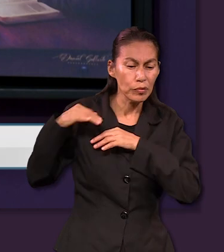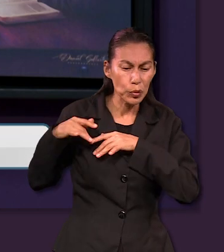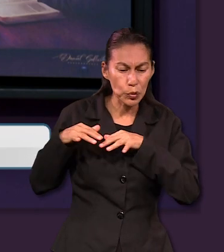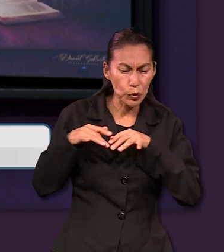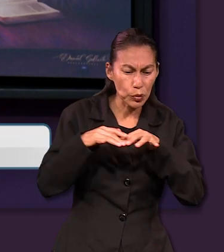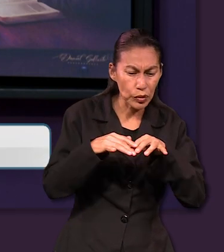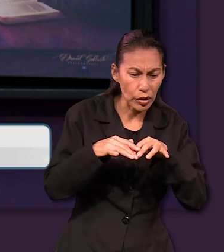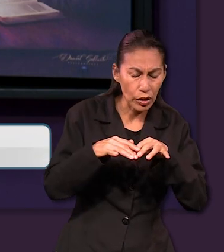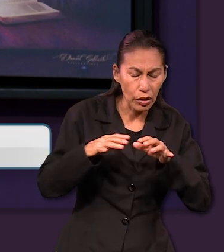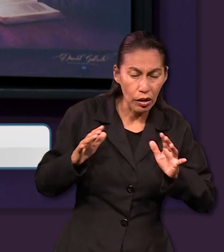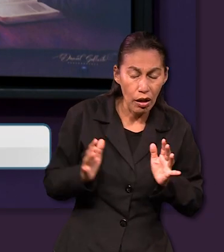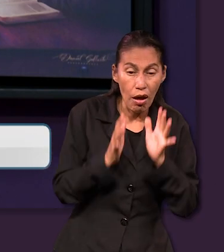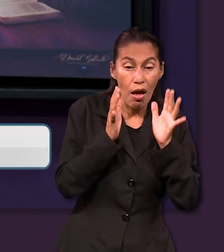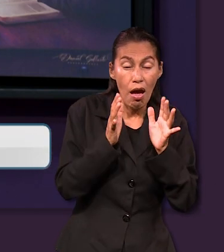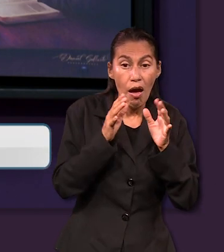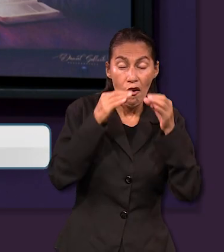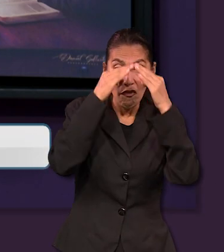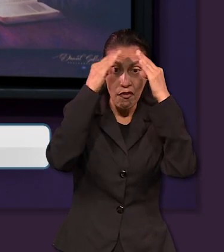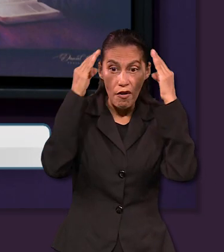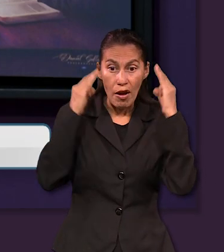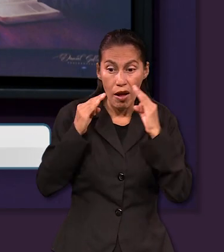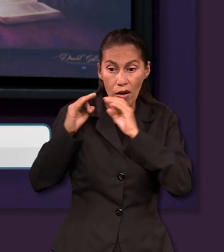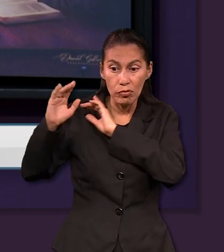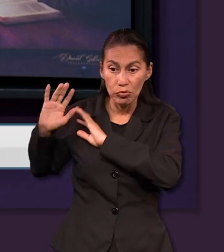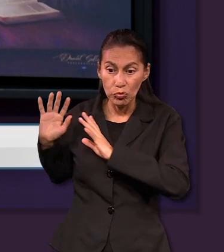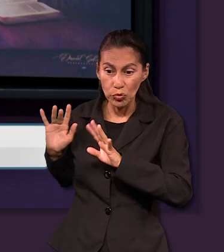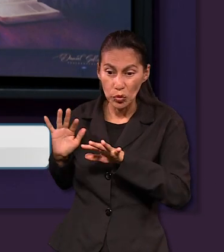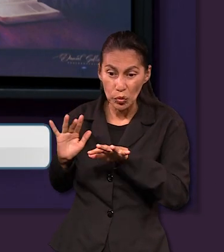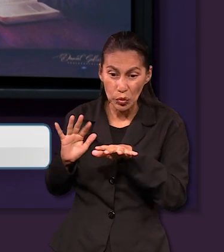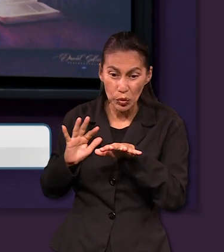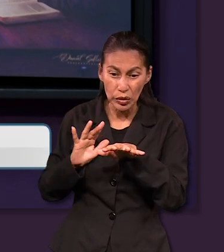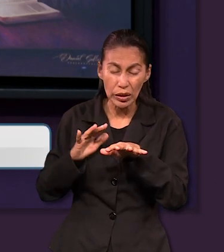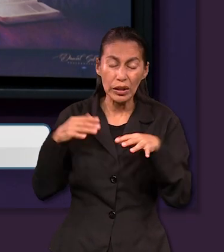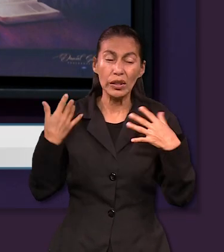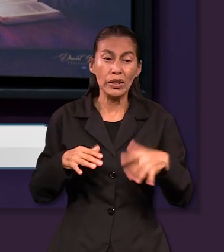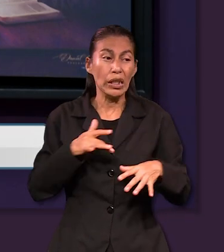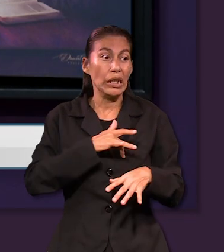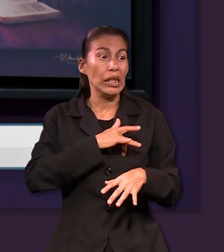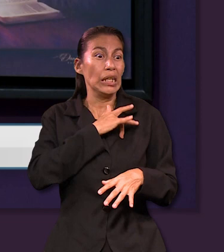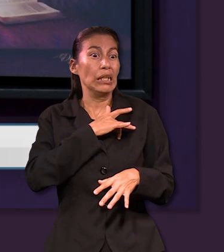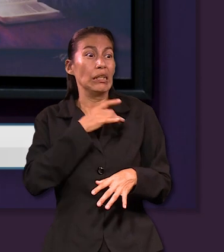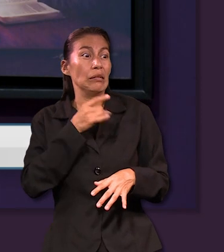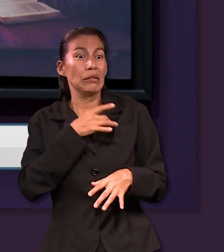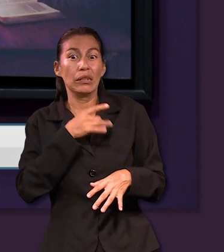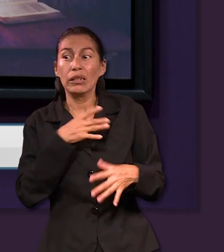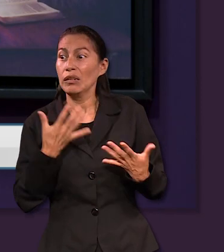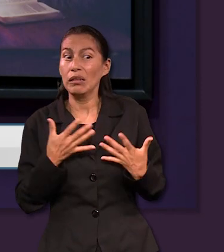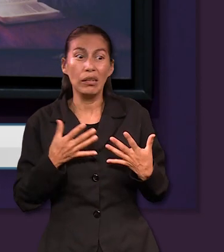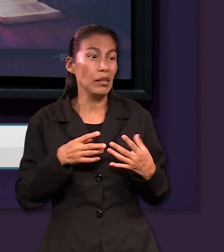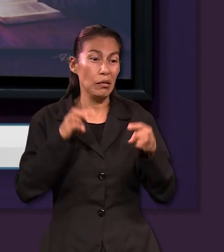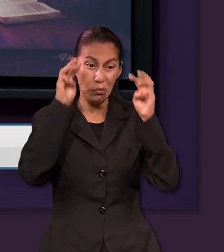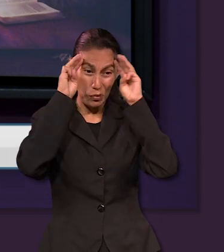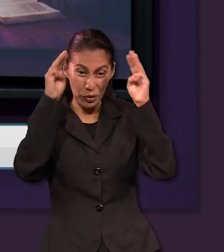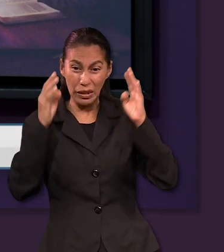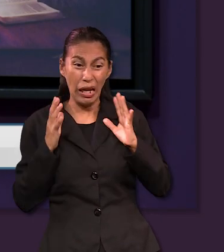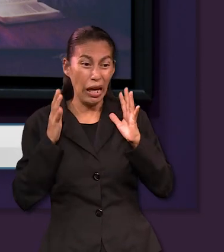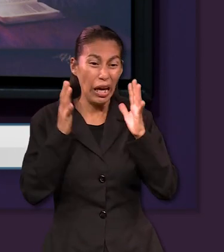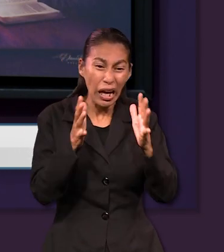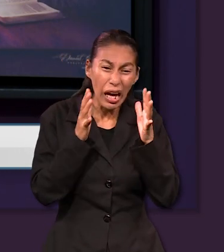los israelitas se fijaron y vieron a los egipcios pisándole los talones. Entonces, sintieron mucho miedo y clamaron al Señor. Entonces,